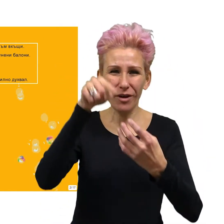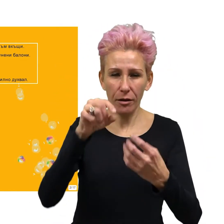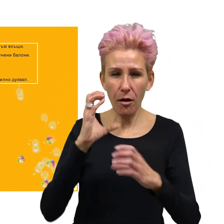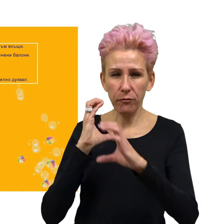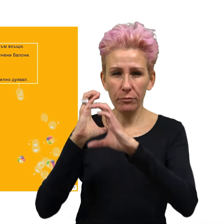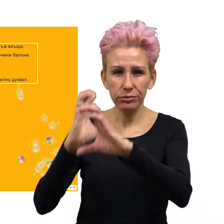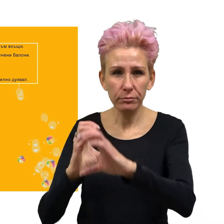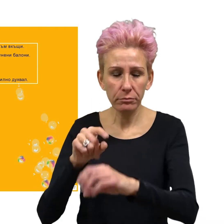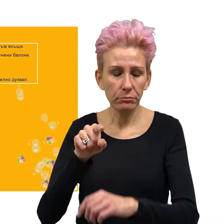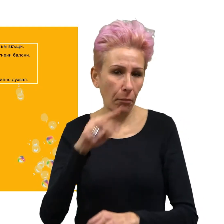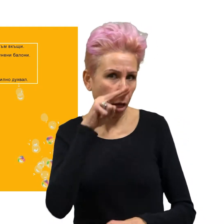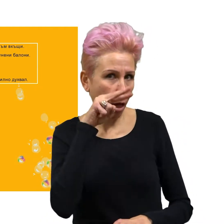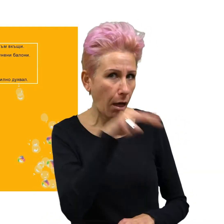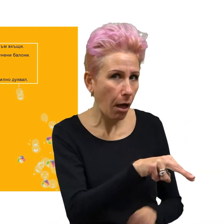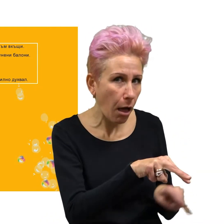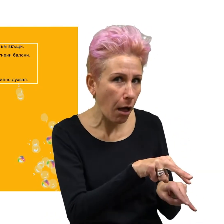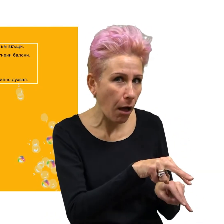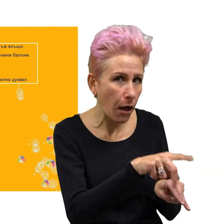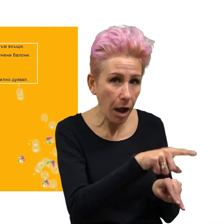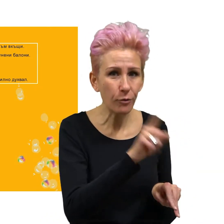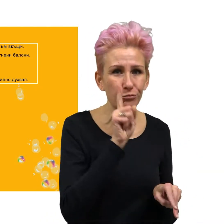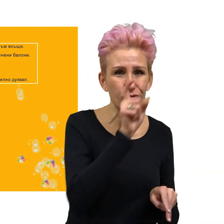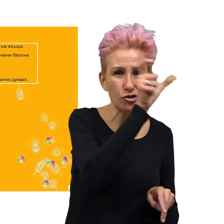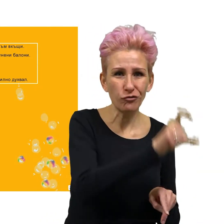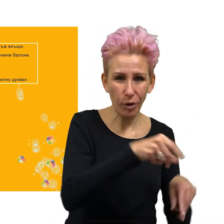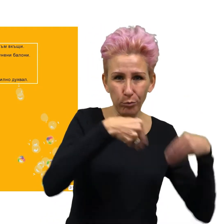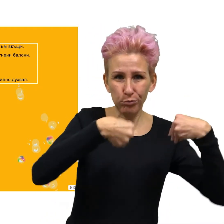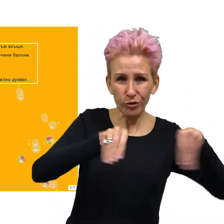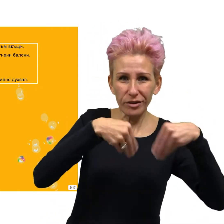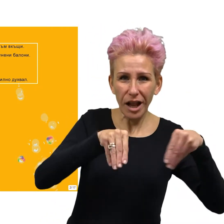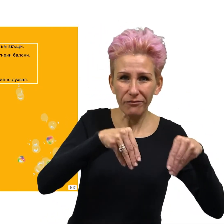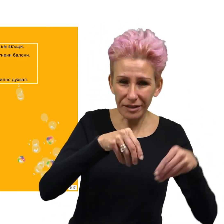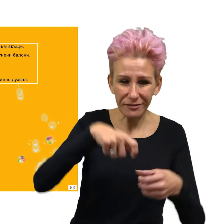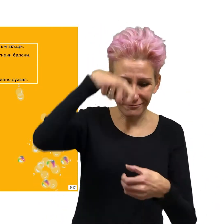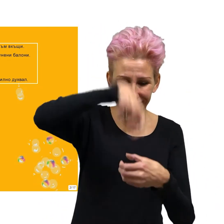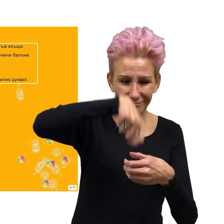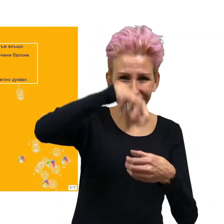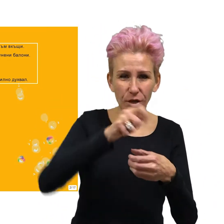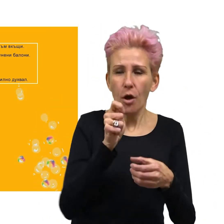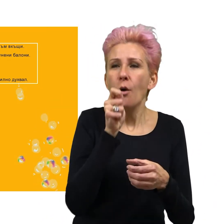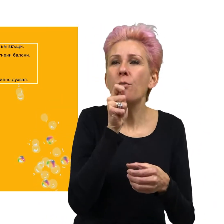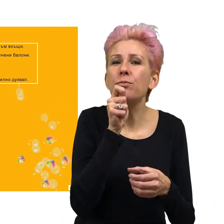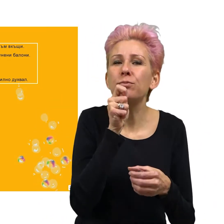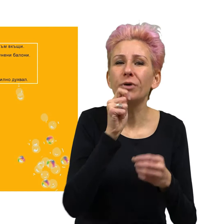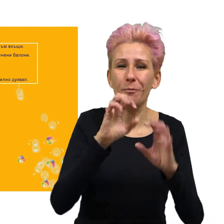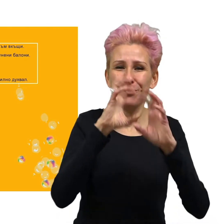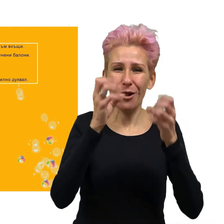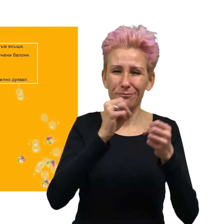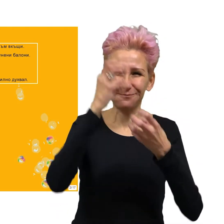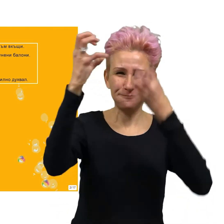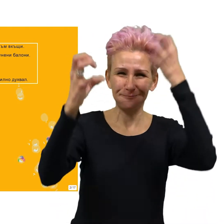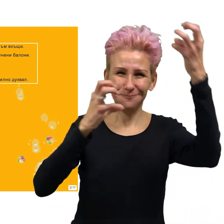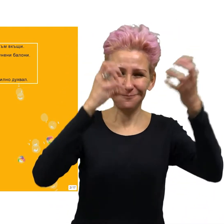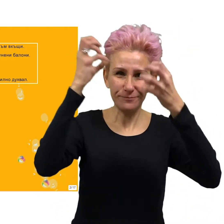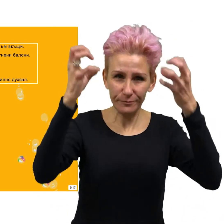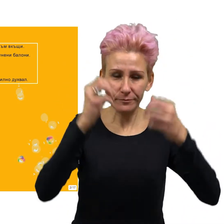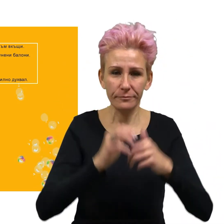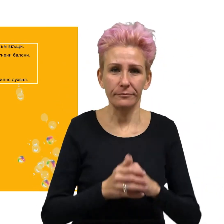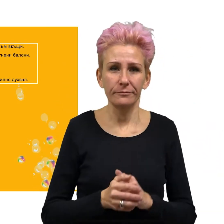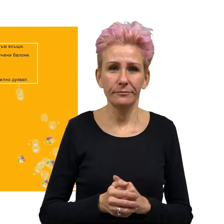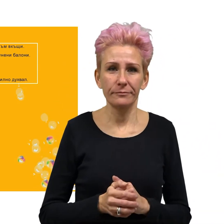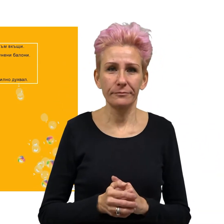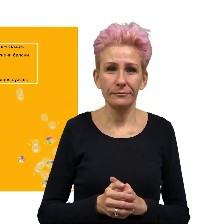Потопявал пластмасовата пръчка в бутилката, изваждал я и силно духвал. Навсякъде летели съпунени балончета.